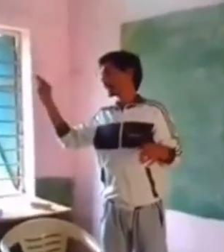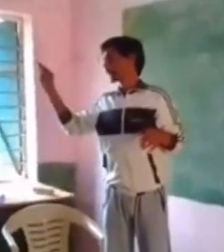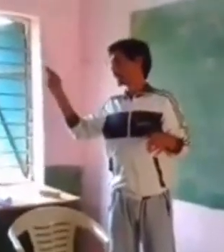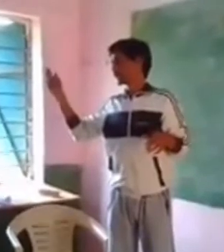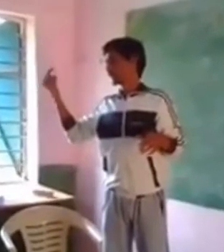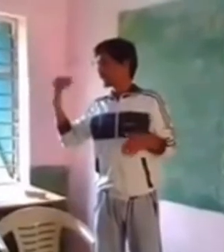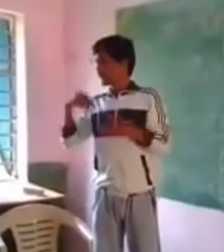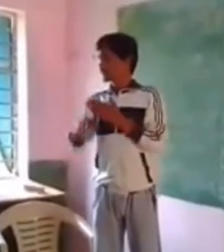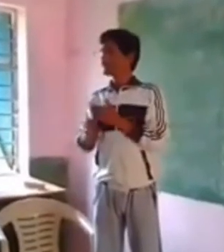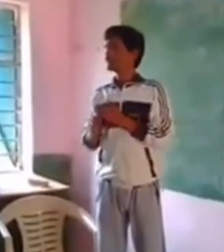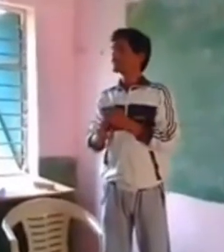माला में